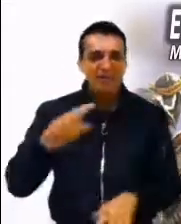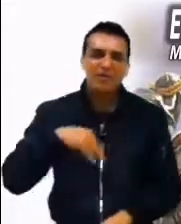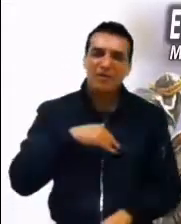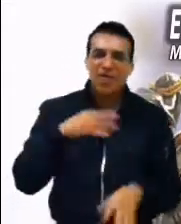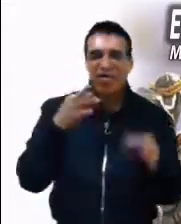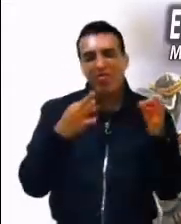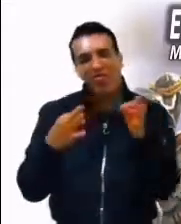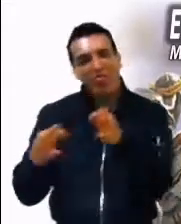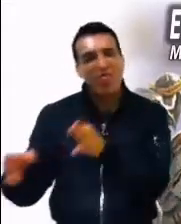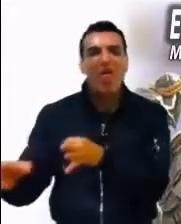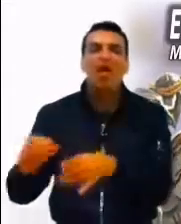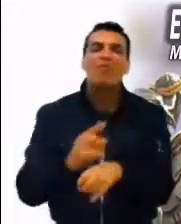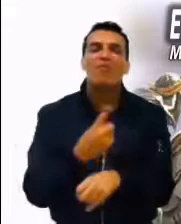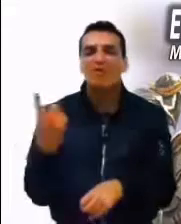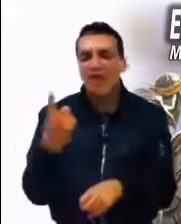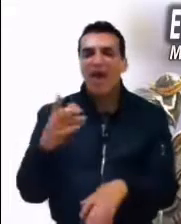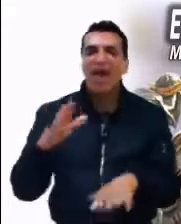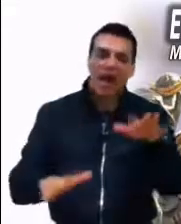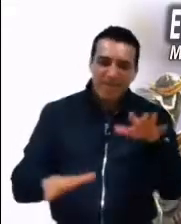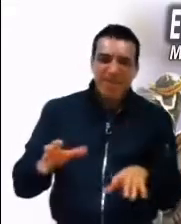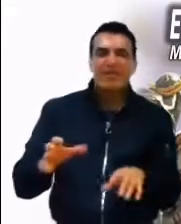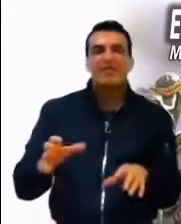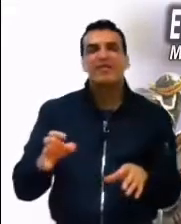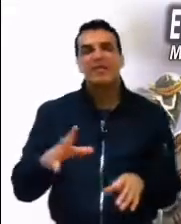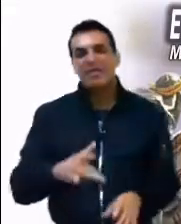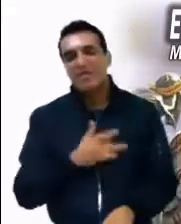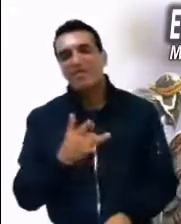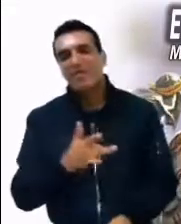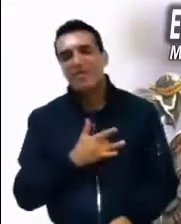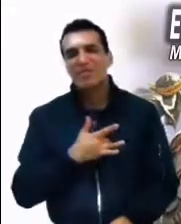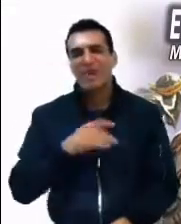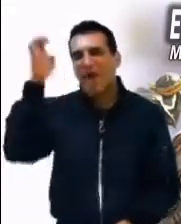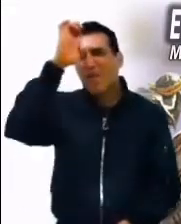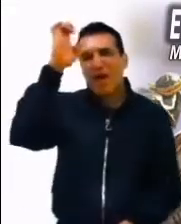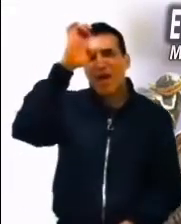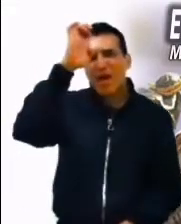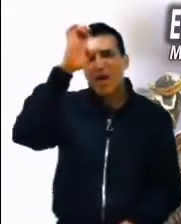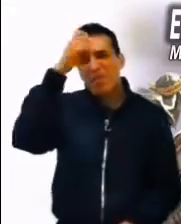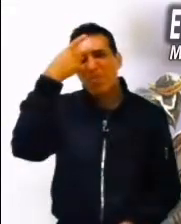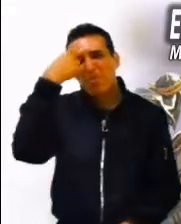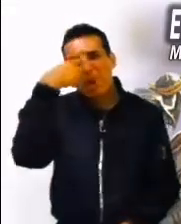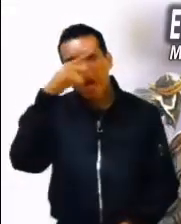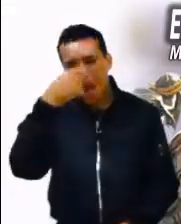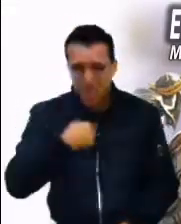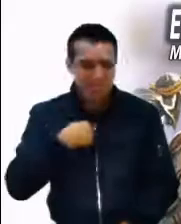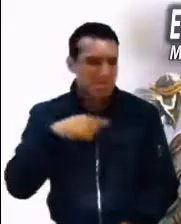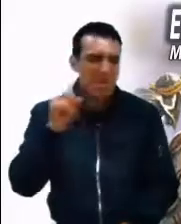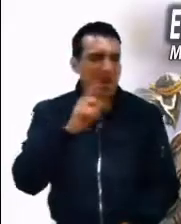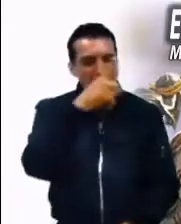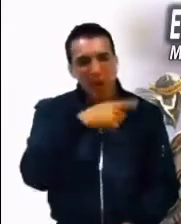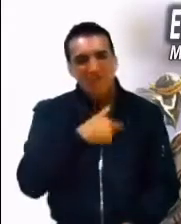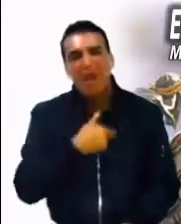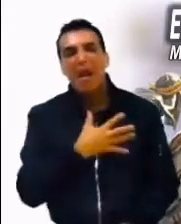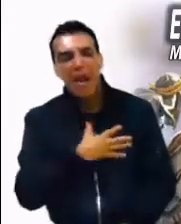acomodárselo, a veces aduciendo cariño o buena voluntad a otras personas, a los hijos, al cónyuge,